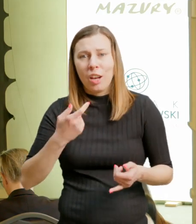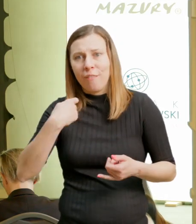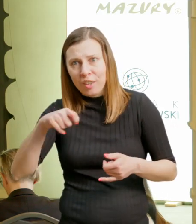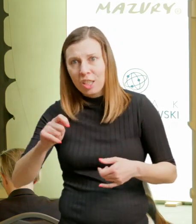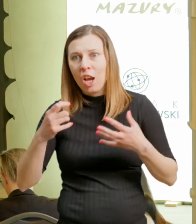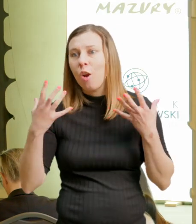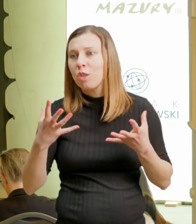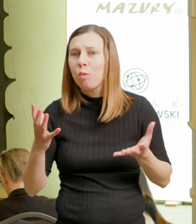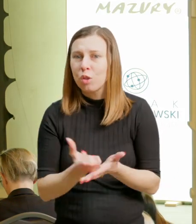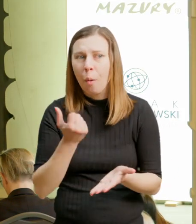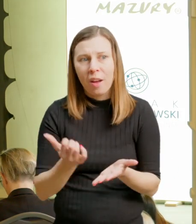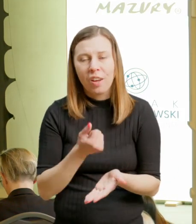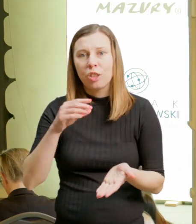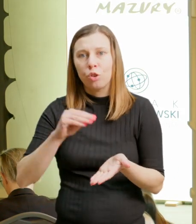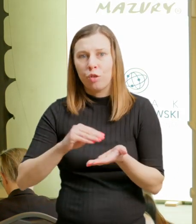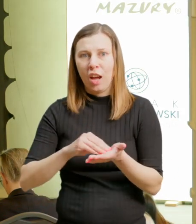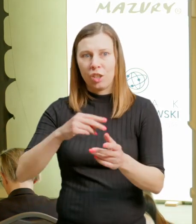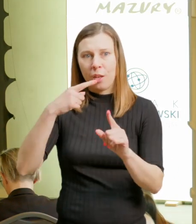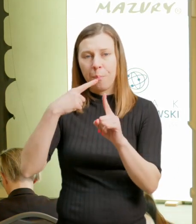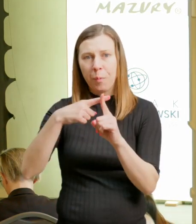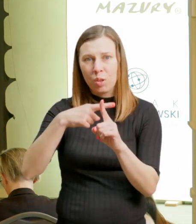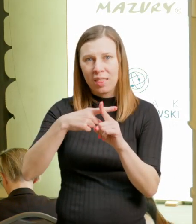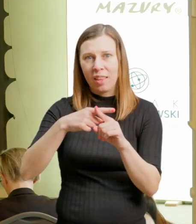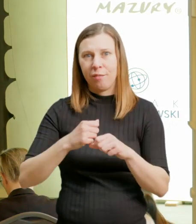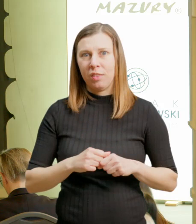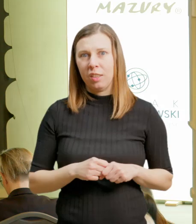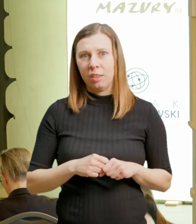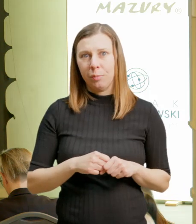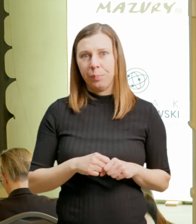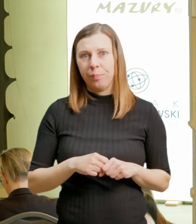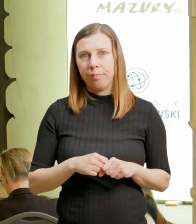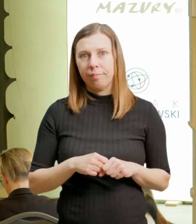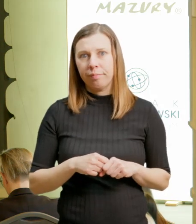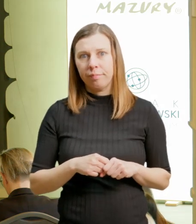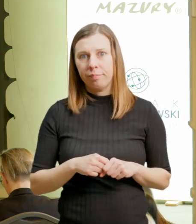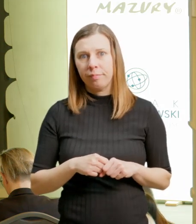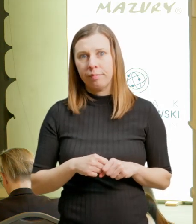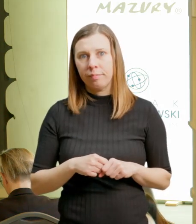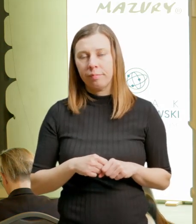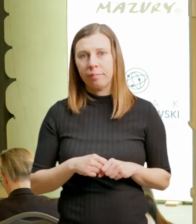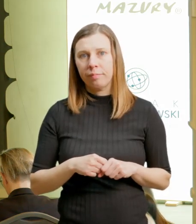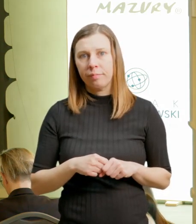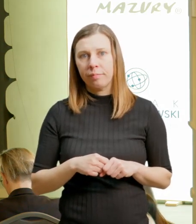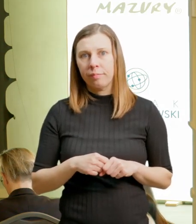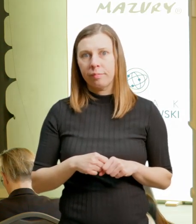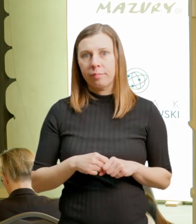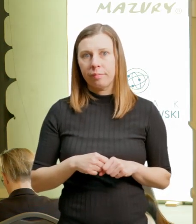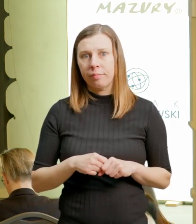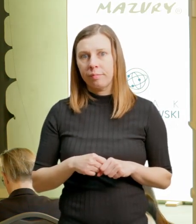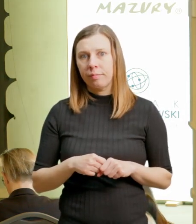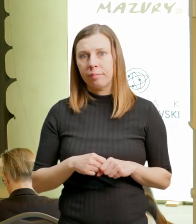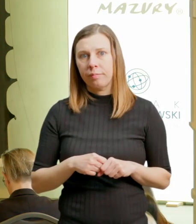Tworzenie tych doświadczeń może się odbywać poprzez na przykład właśnie jakiś wystrój wnętrz,